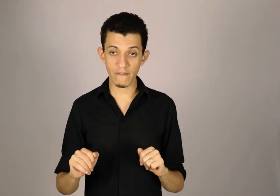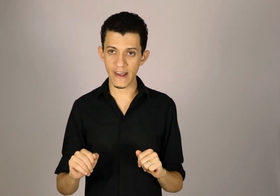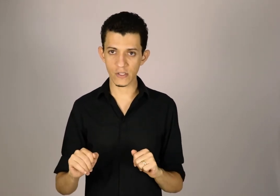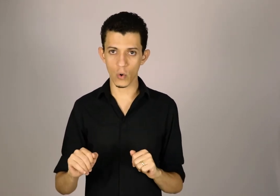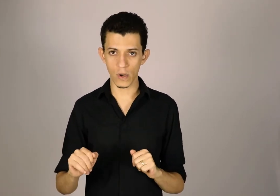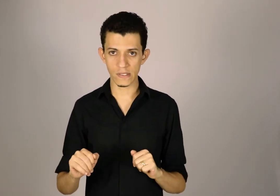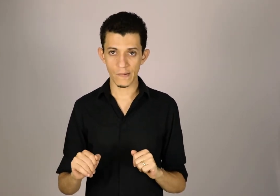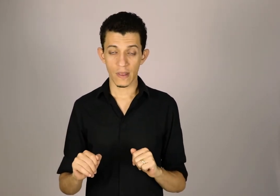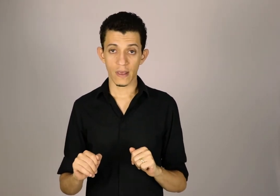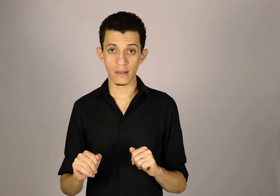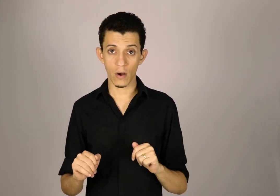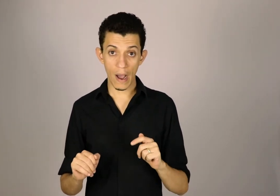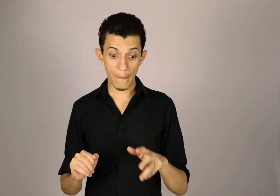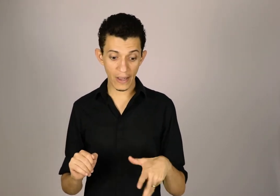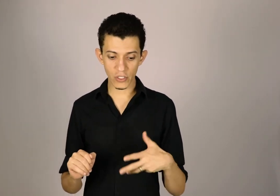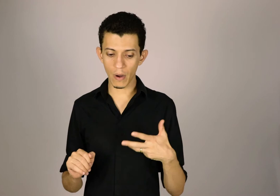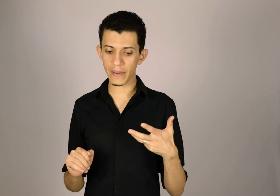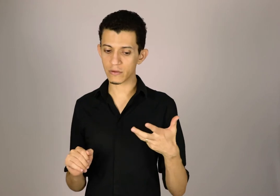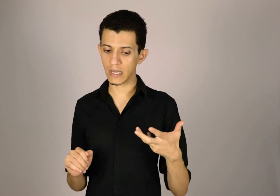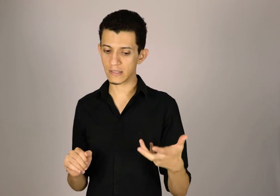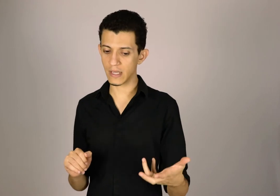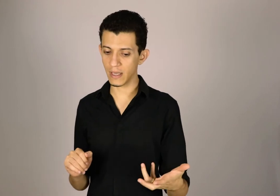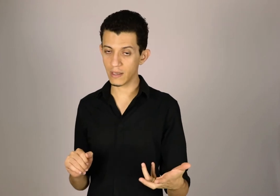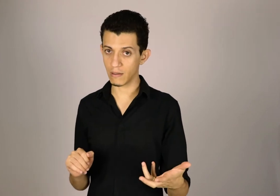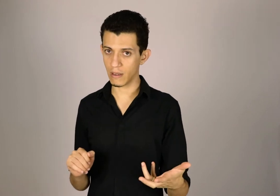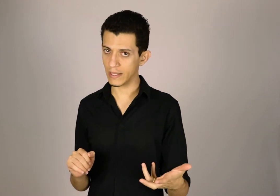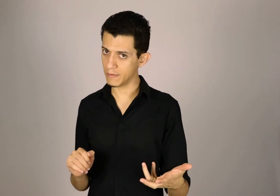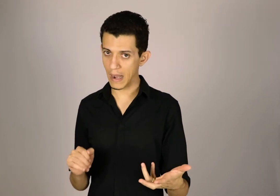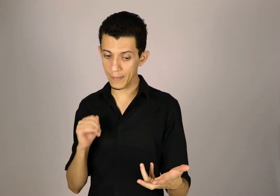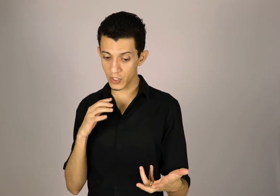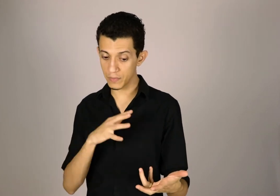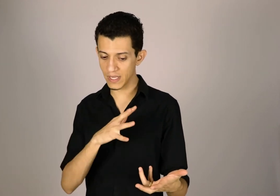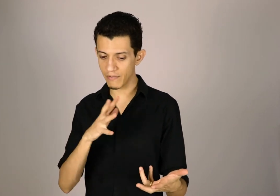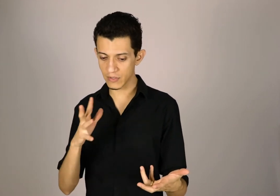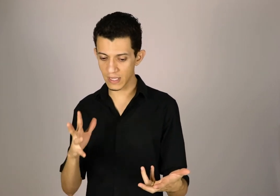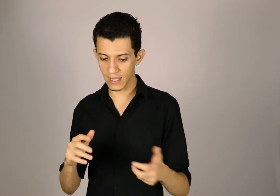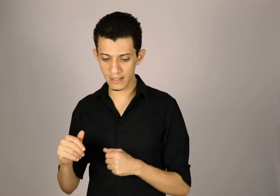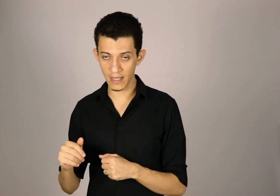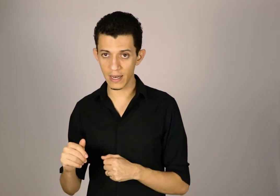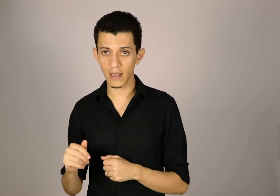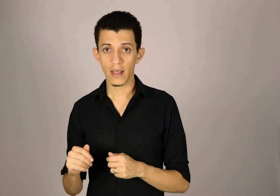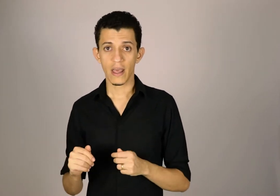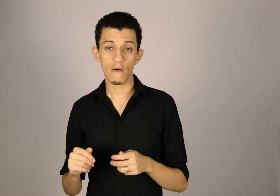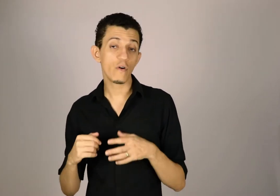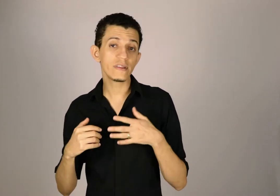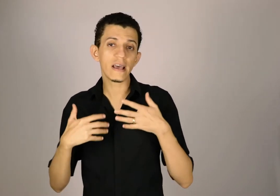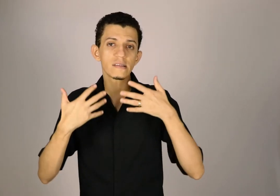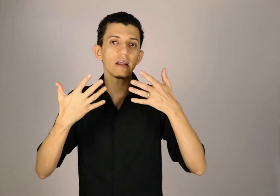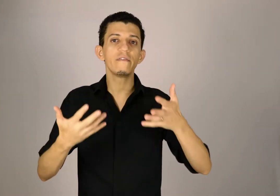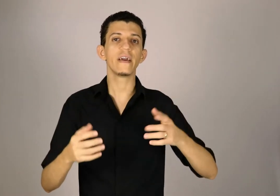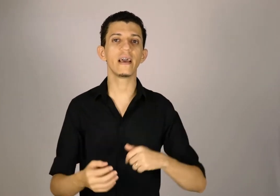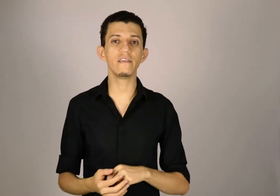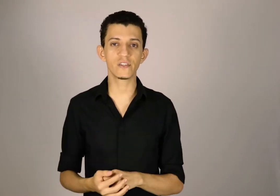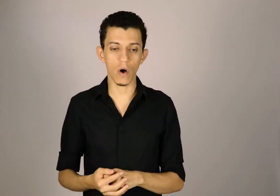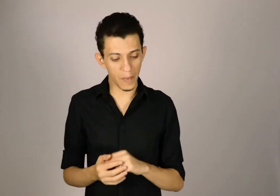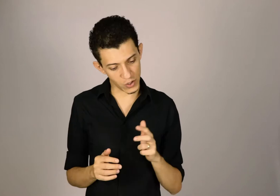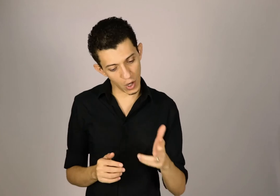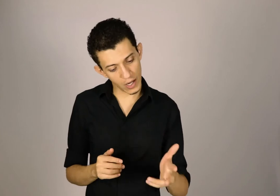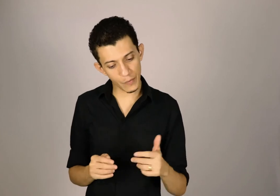várias ruas. Então, a partir do momento que eu já sei que esse mapa, já observei os detalhes dele, eu vou descrever ele visualmente. Olhando para